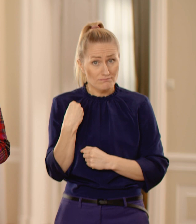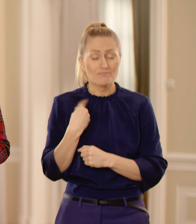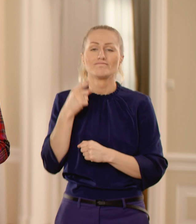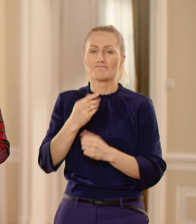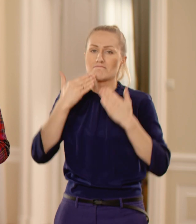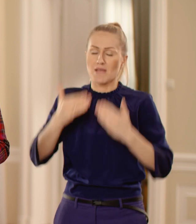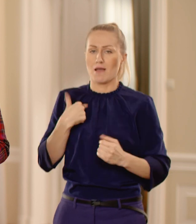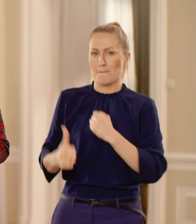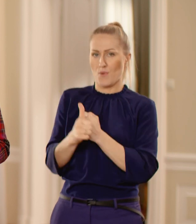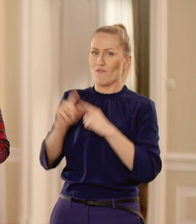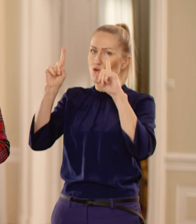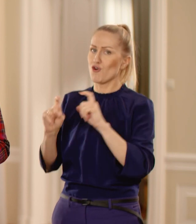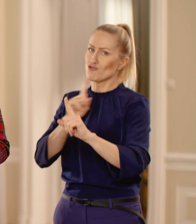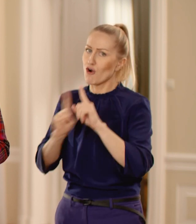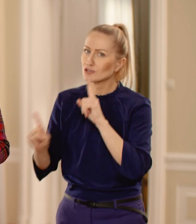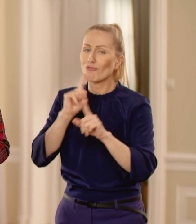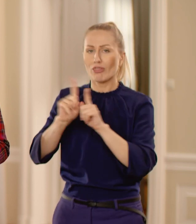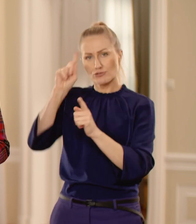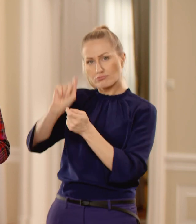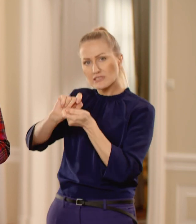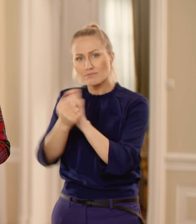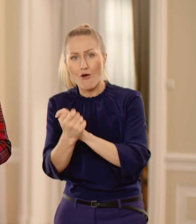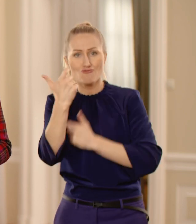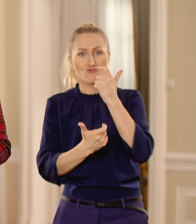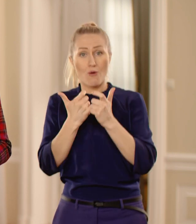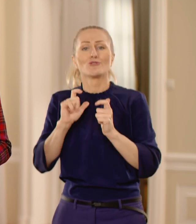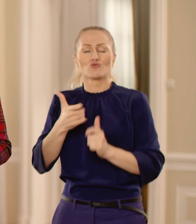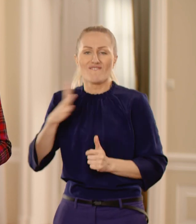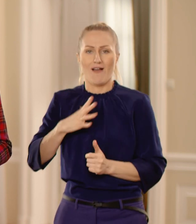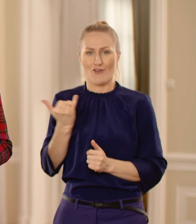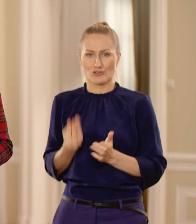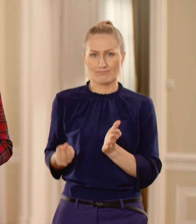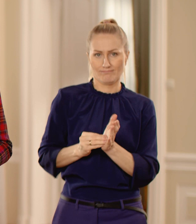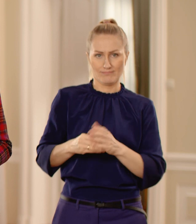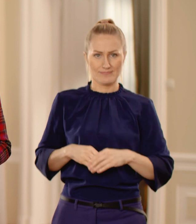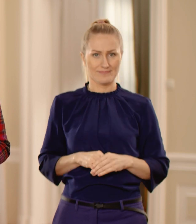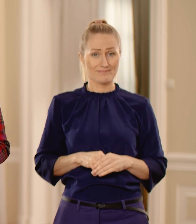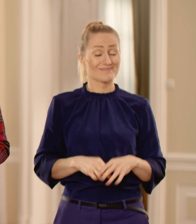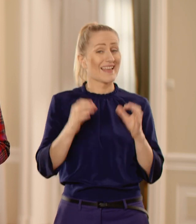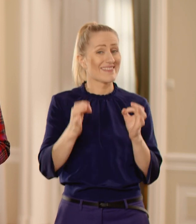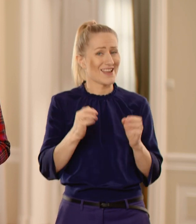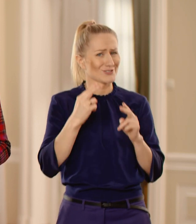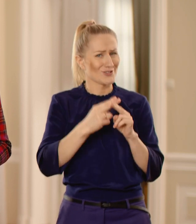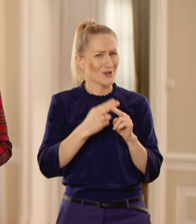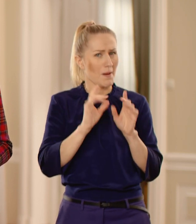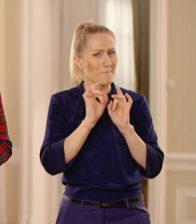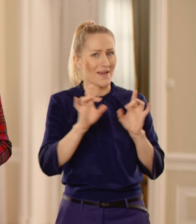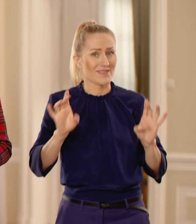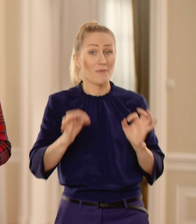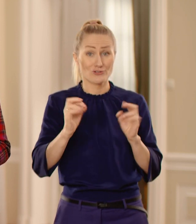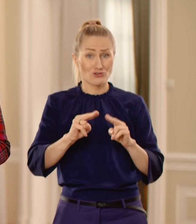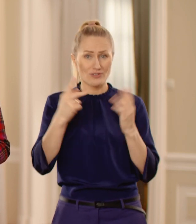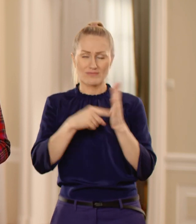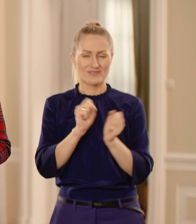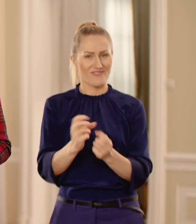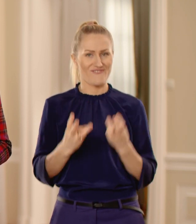przyczynkiem do rozmowy i zmian potrzebnych wciąż jeszcze w naszym kraju. W dobie pandemii dzisiejszy dzień jest szczególnie